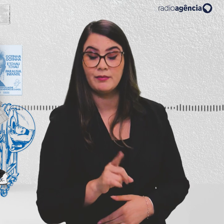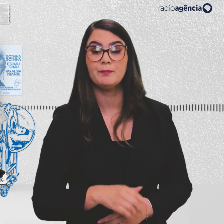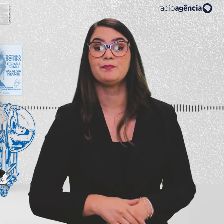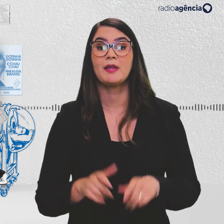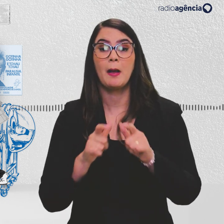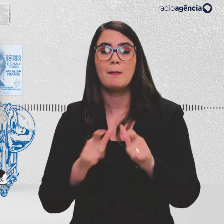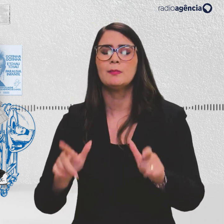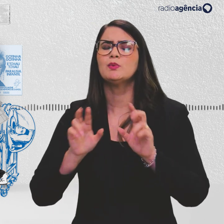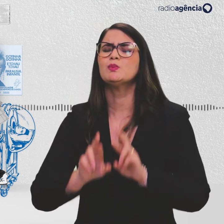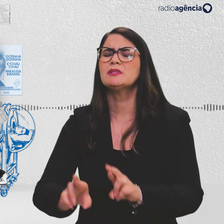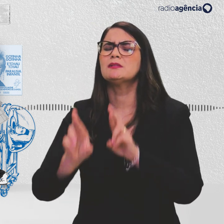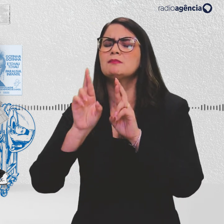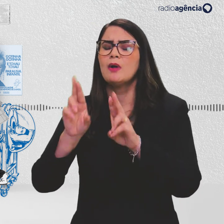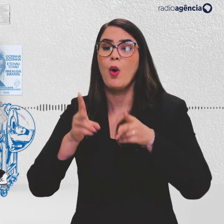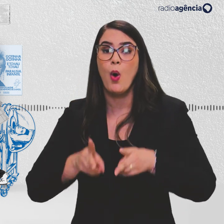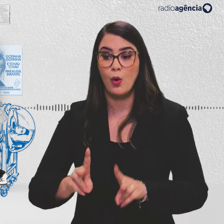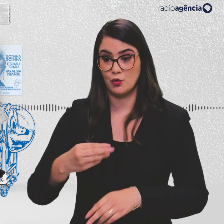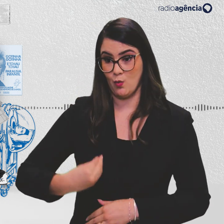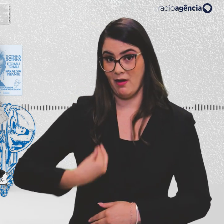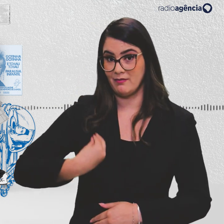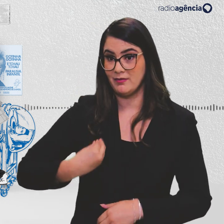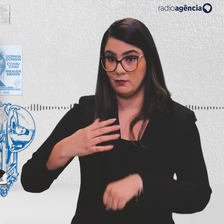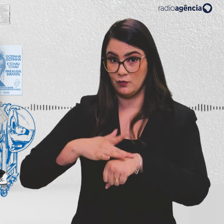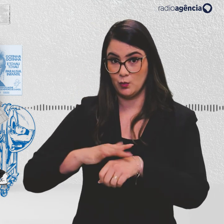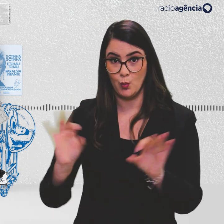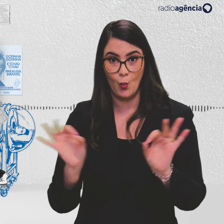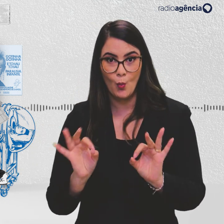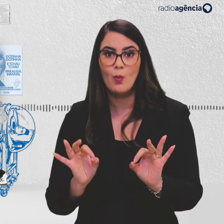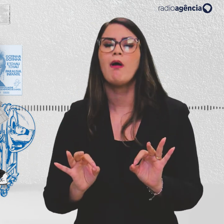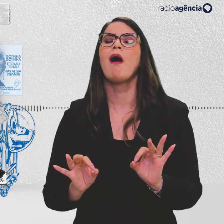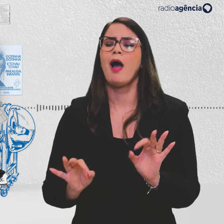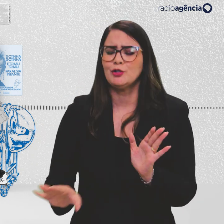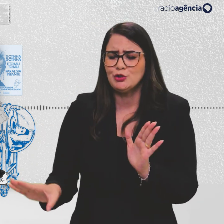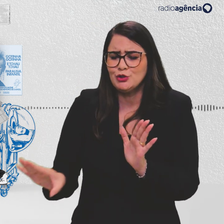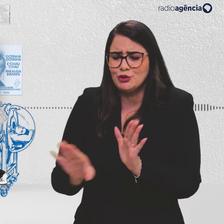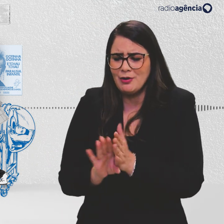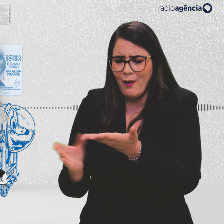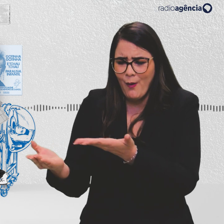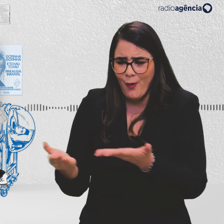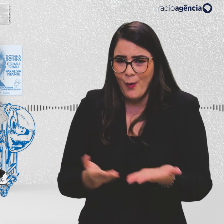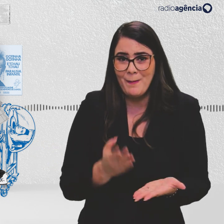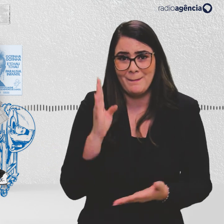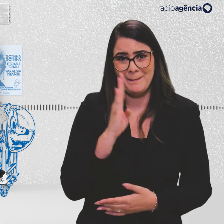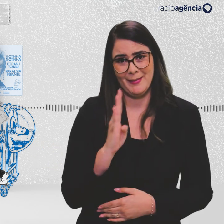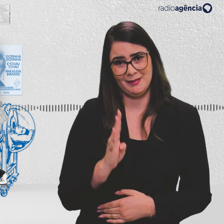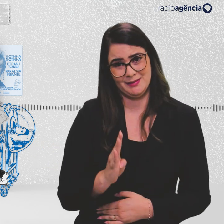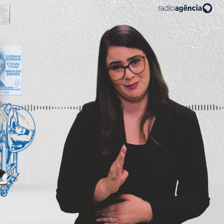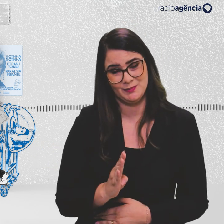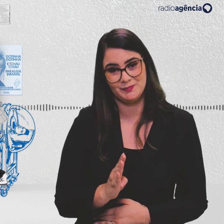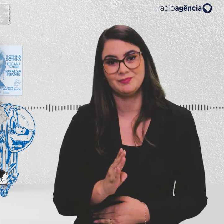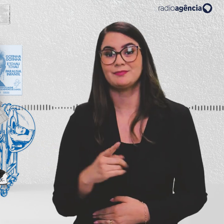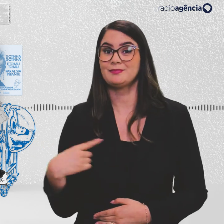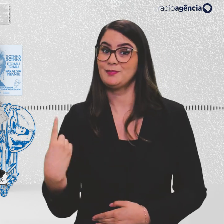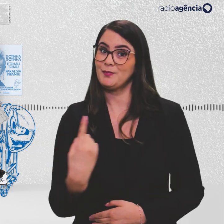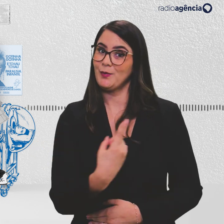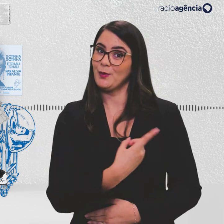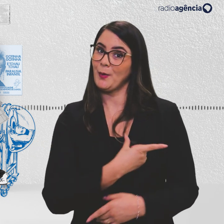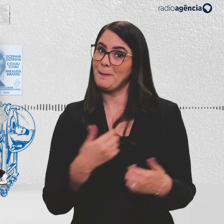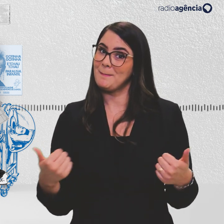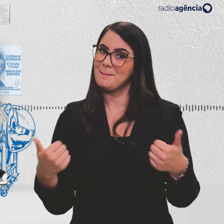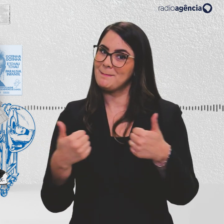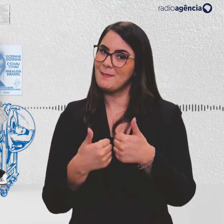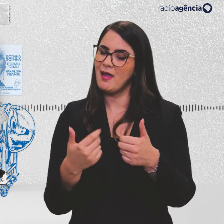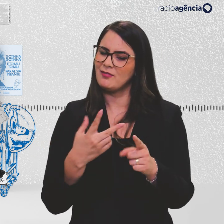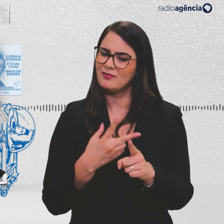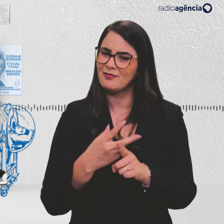maior esperança de continuar vivo e não adoecer estava chegando nos braços das pessoas. Que a gente estava mais perto